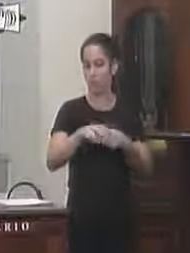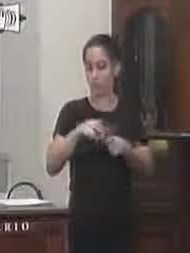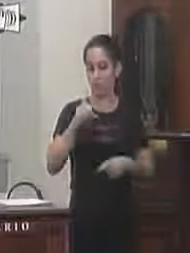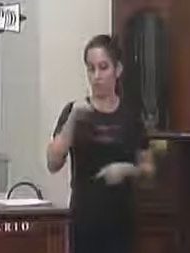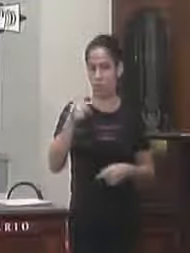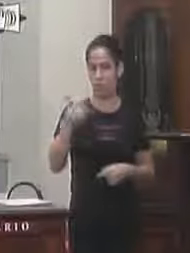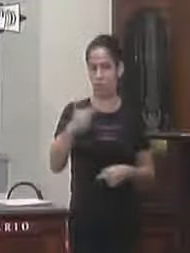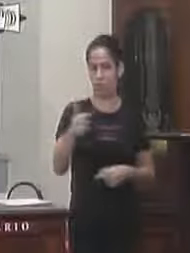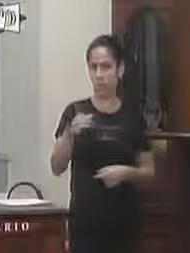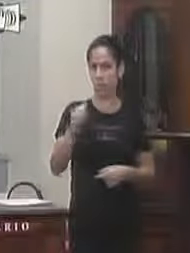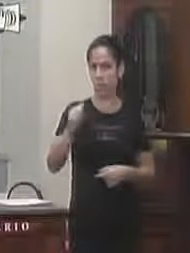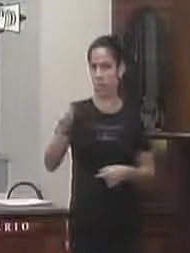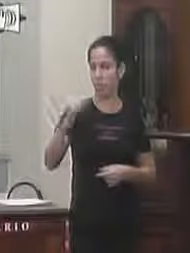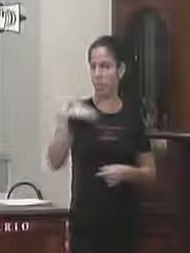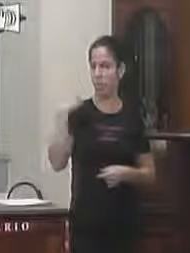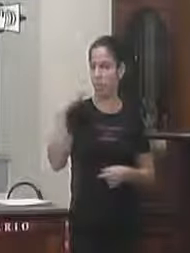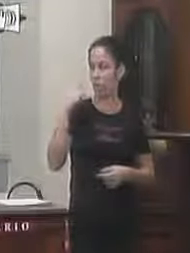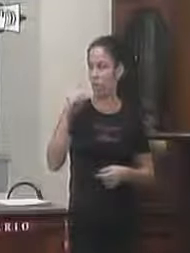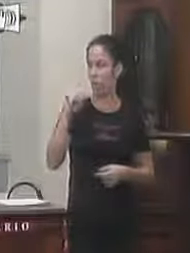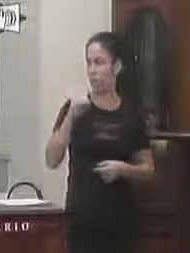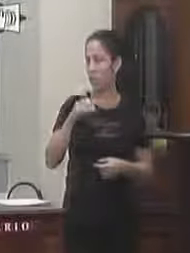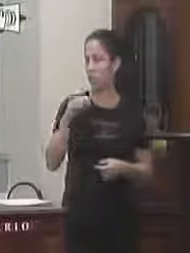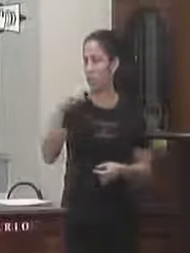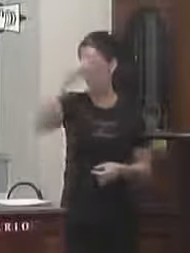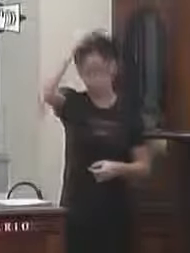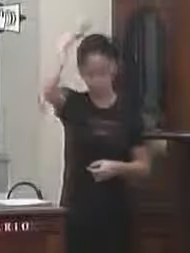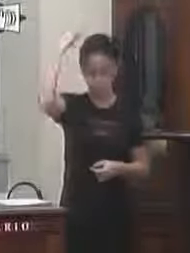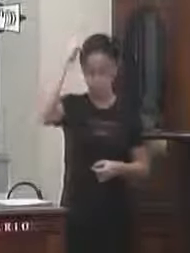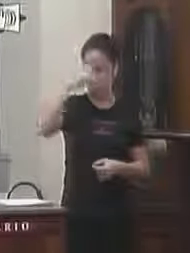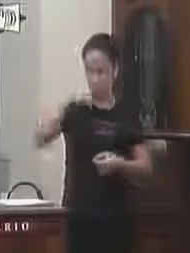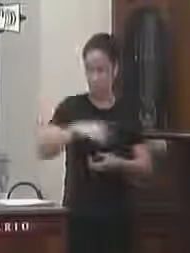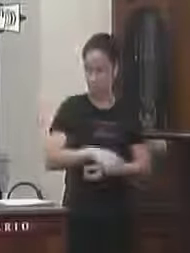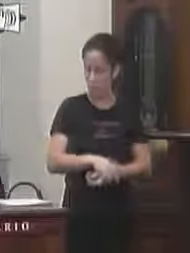sessões 22 de agosto vereador Marcelo de Santos Isabel